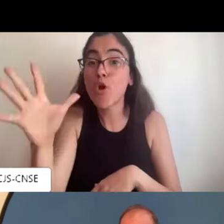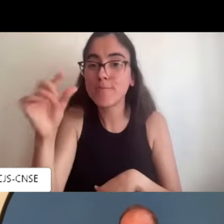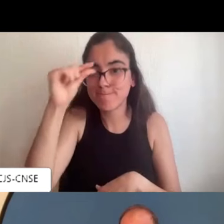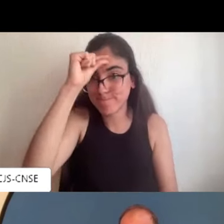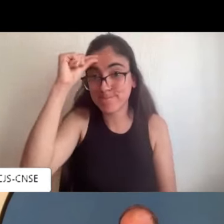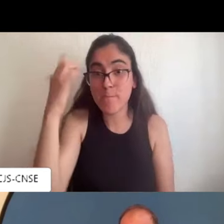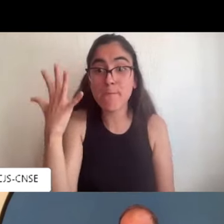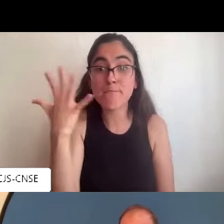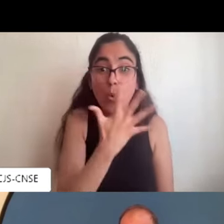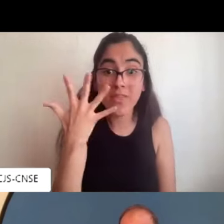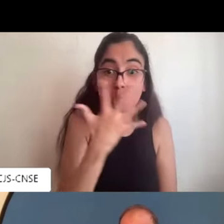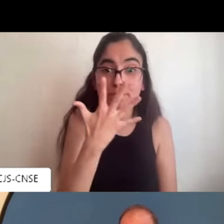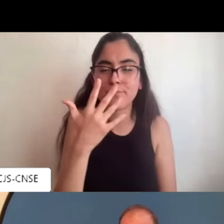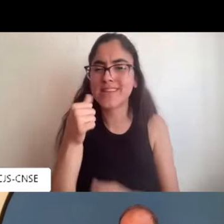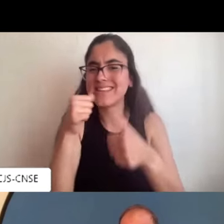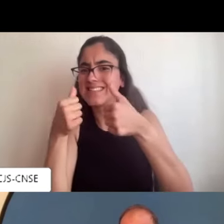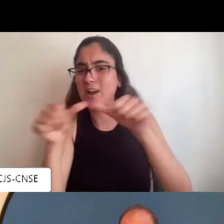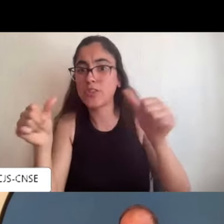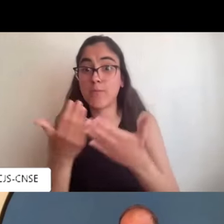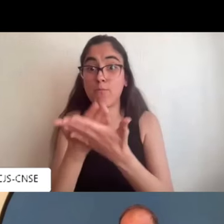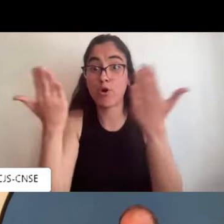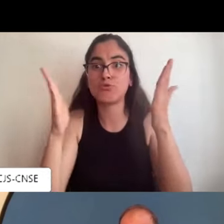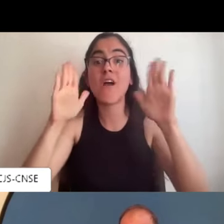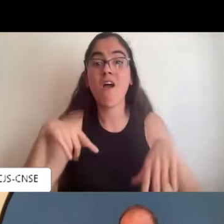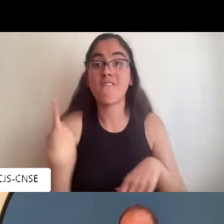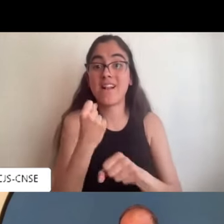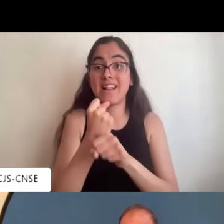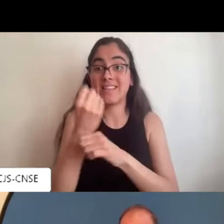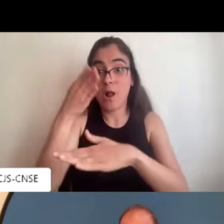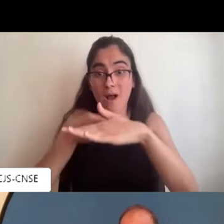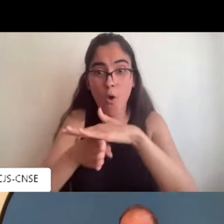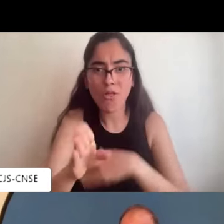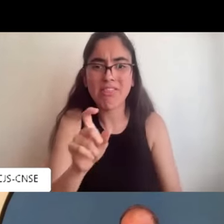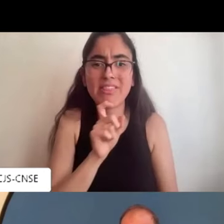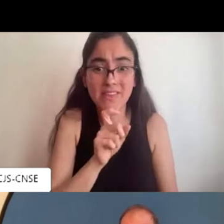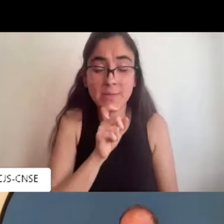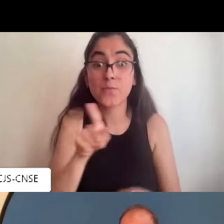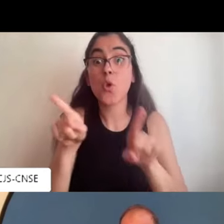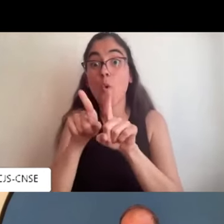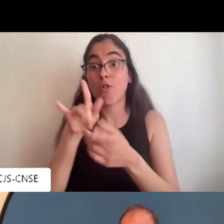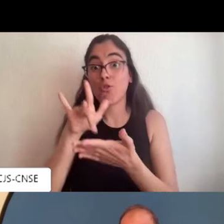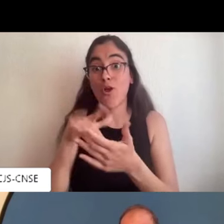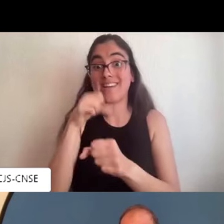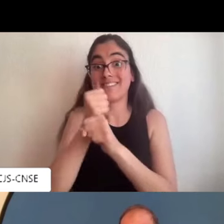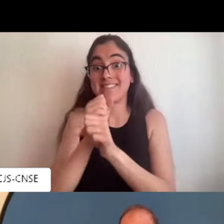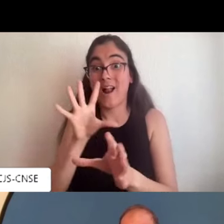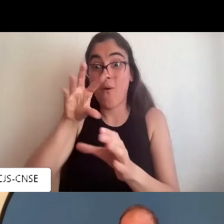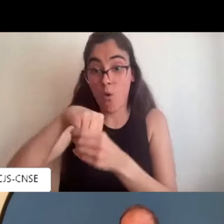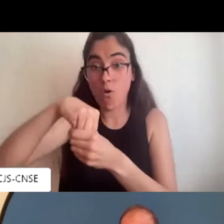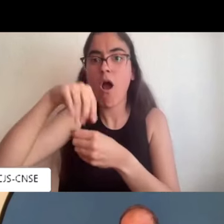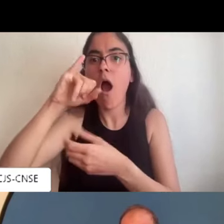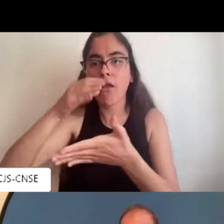encontramos con muchísimas barreras, principalmente por los prejuicios y los estigmas que la sociedad tiene